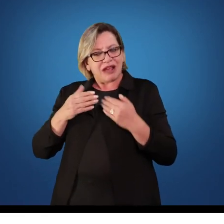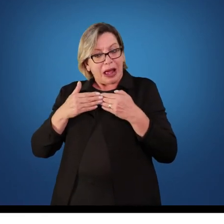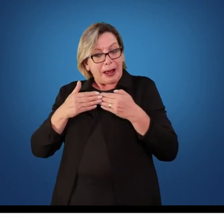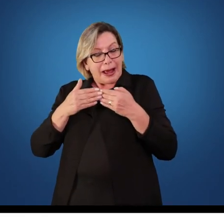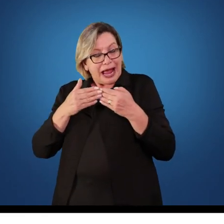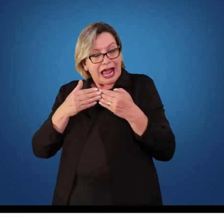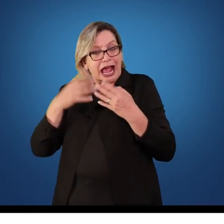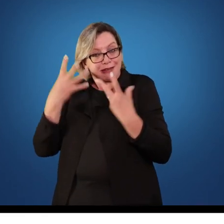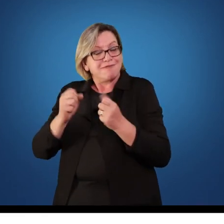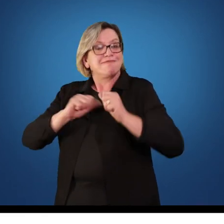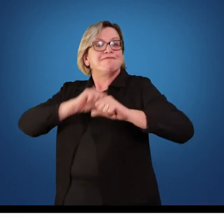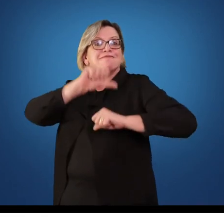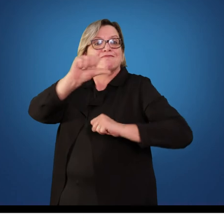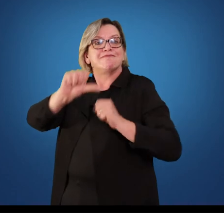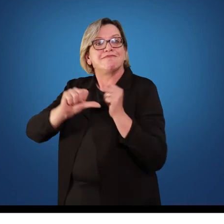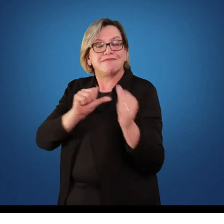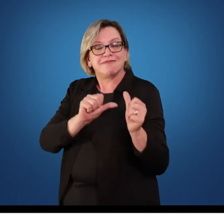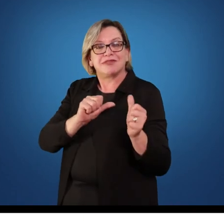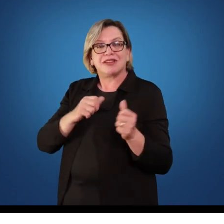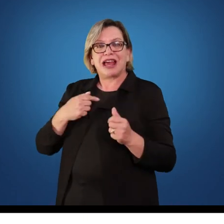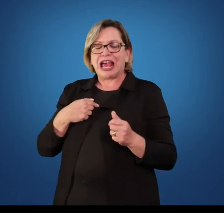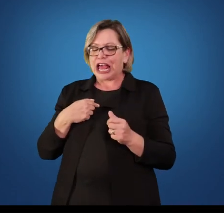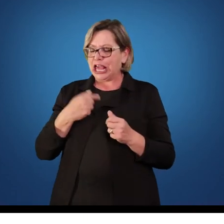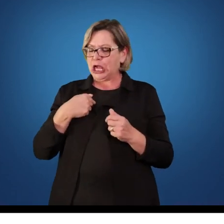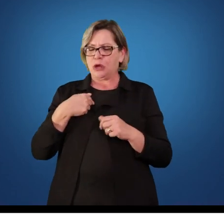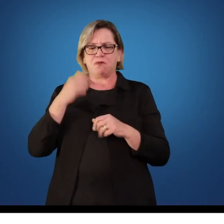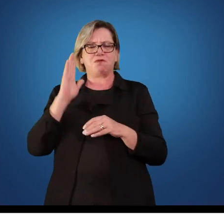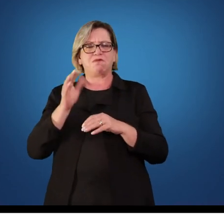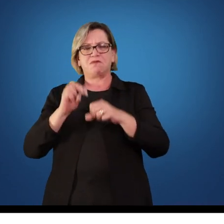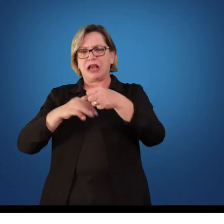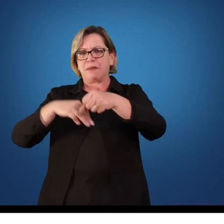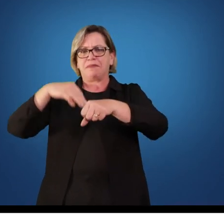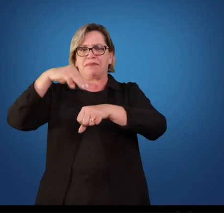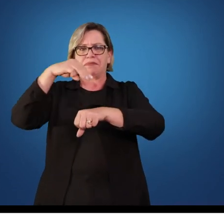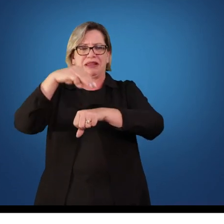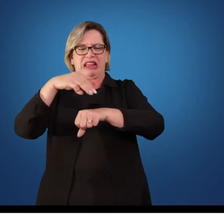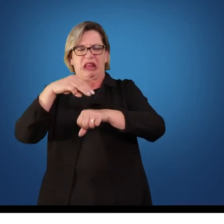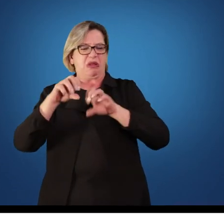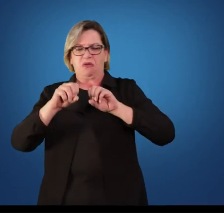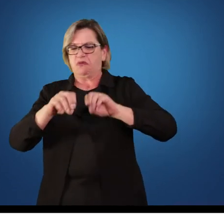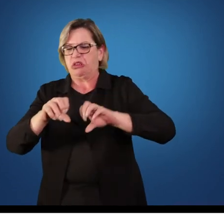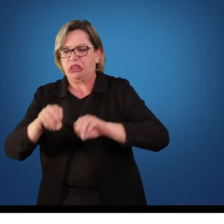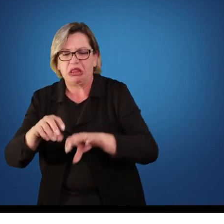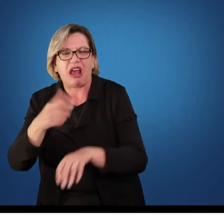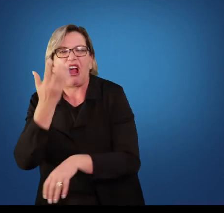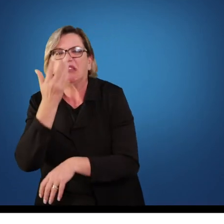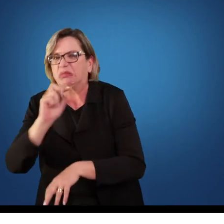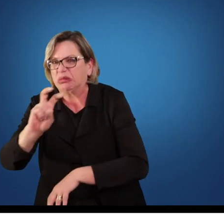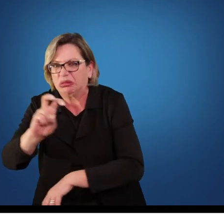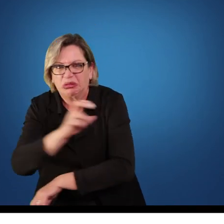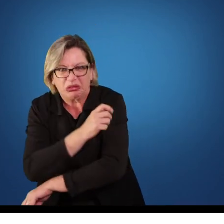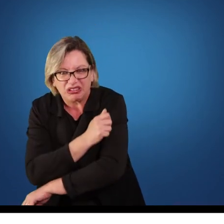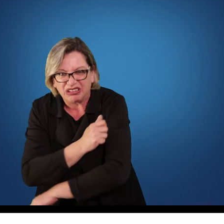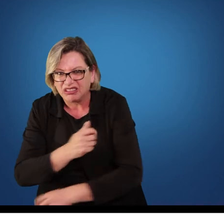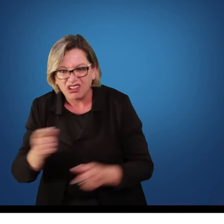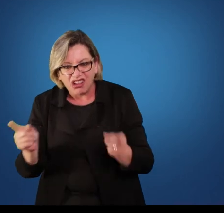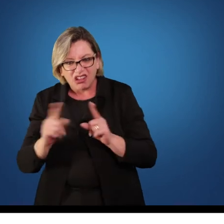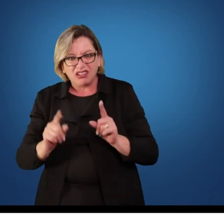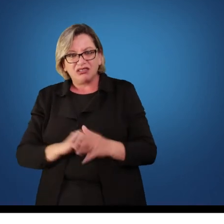Porque não adianta você dizer assim, eu tenho mestrado, eu não vou dar aula para a criança de cinco anos. Se a possibilidade que você tem é dar aula para a